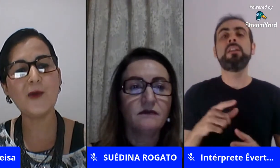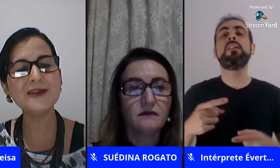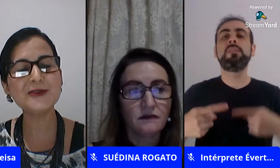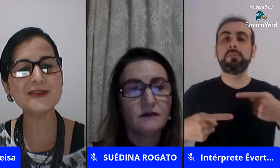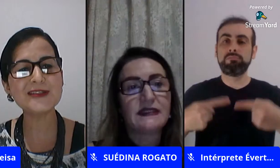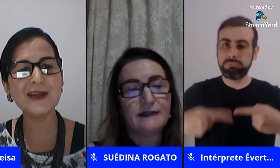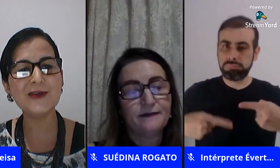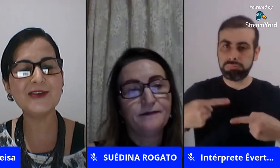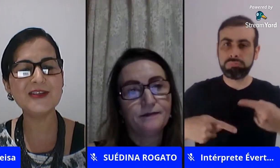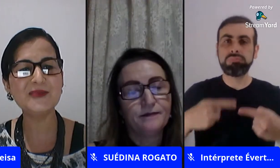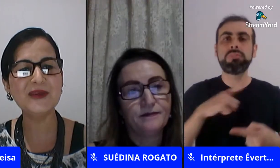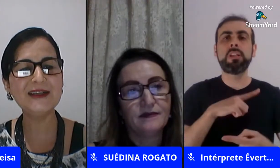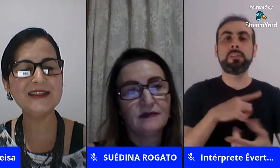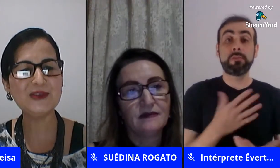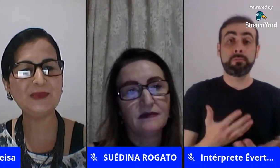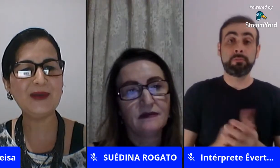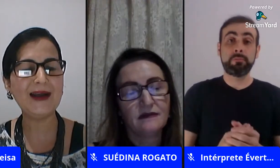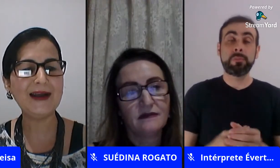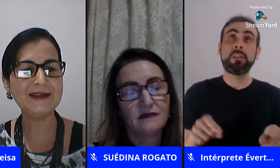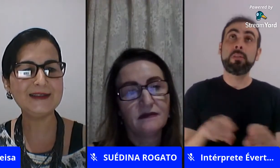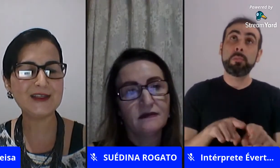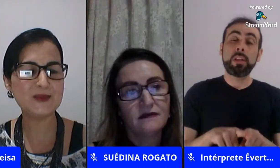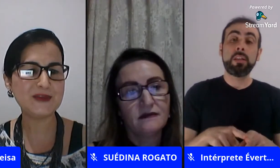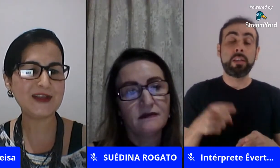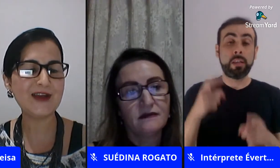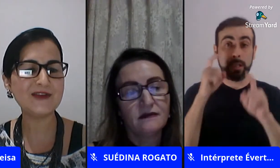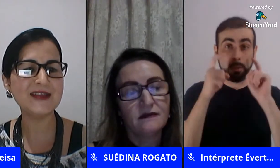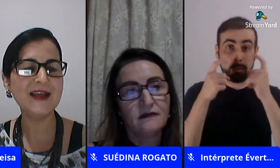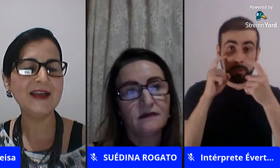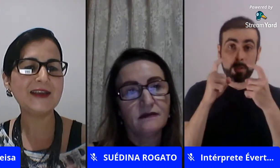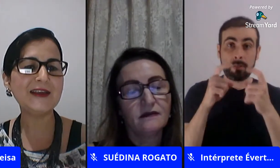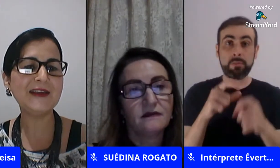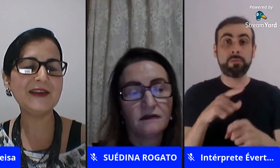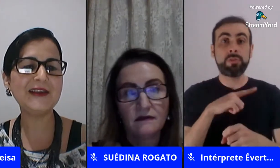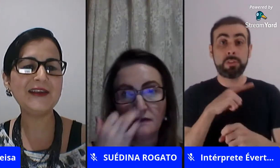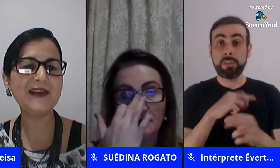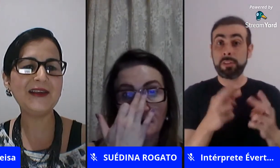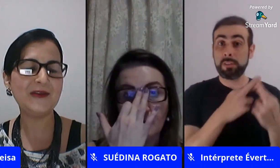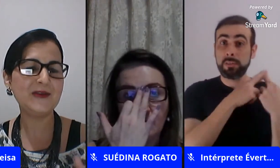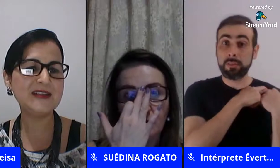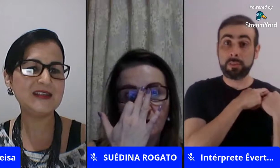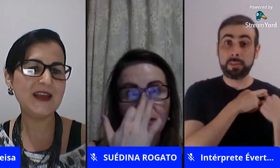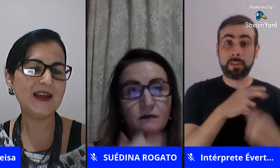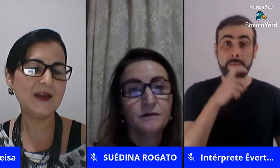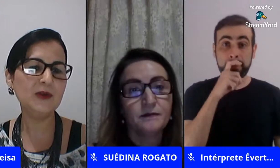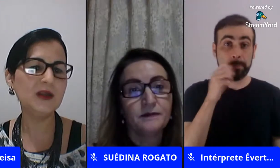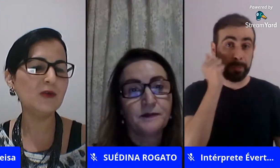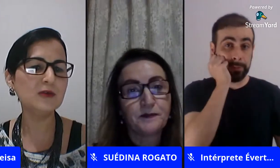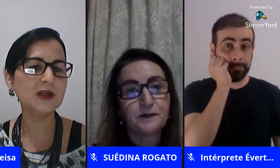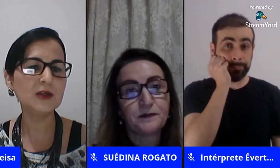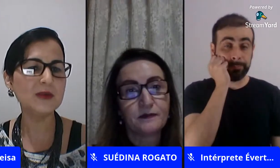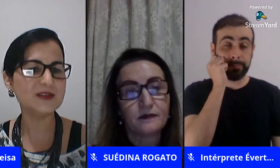quantas reuniões de mães de pais e responsáveis que eu iniciei a reunião contando uma